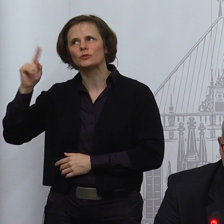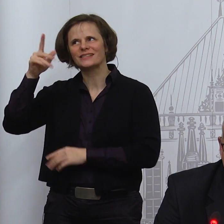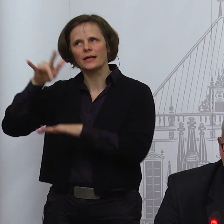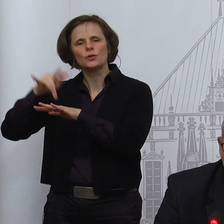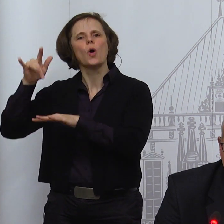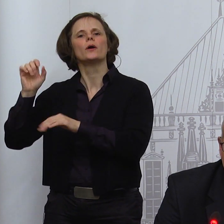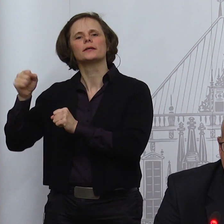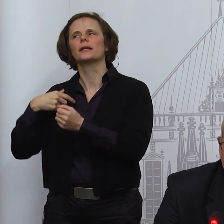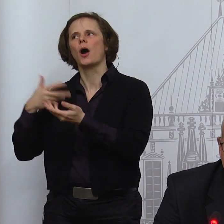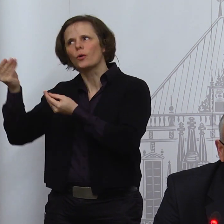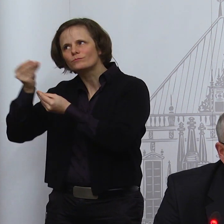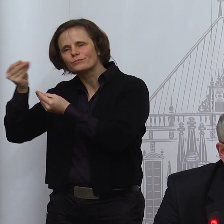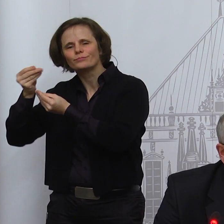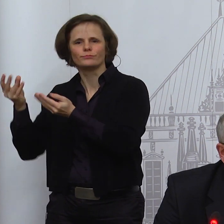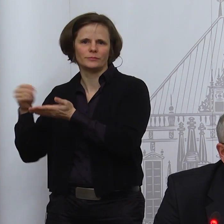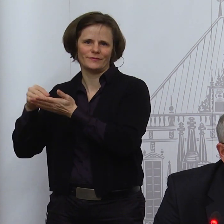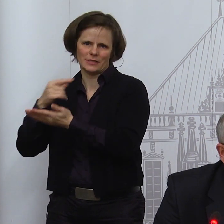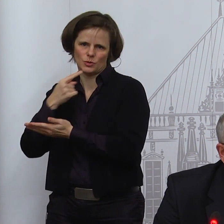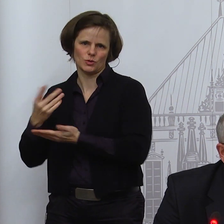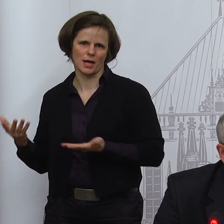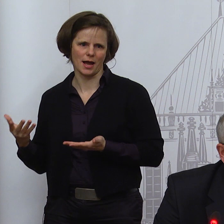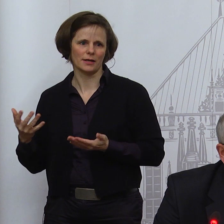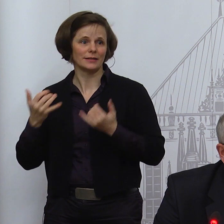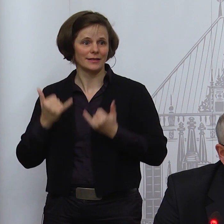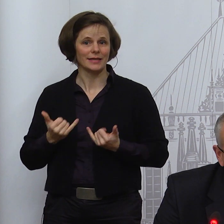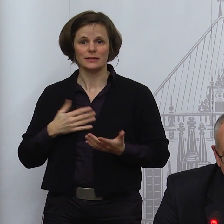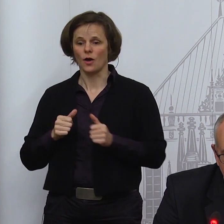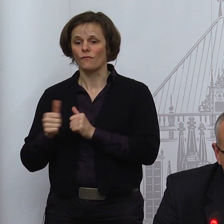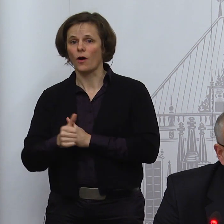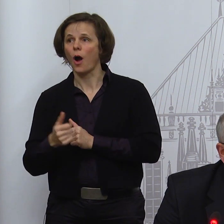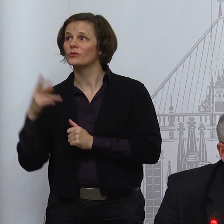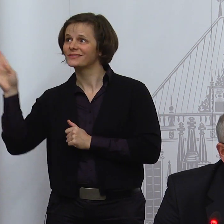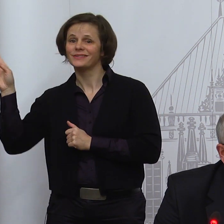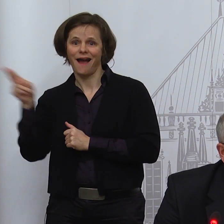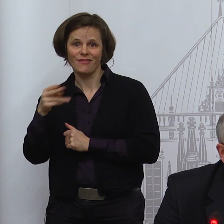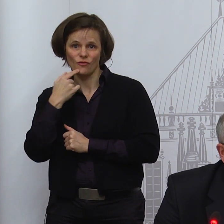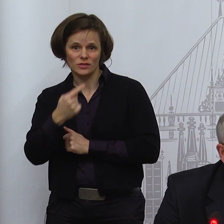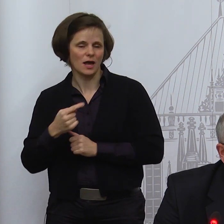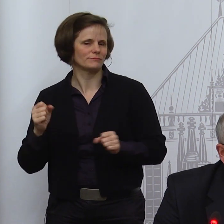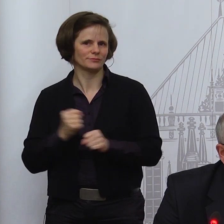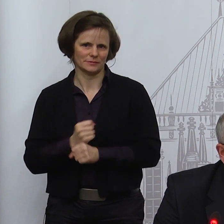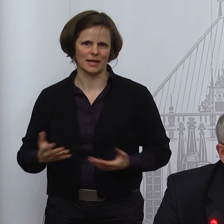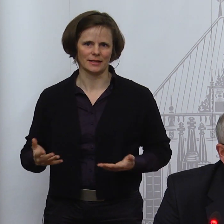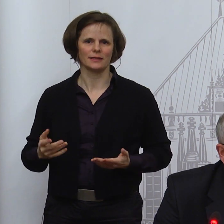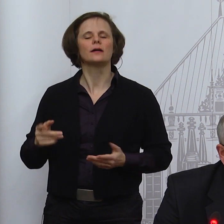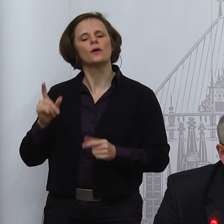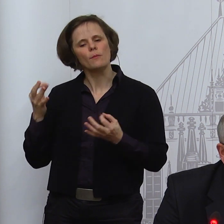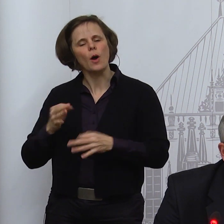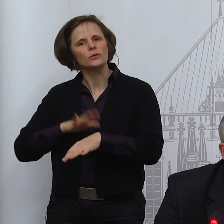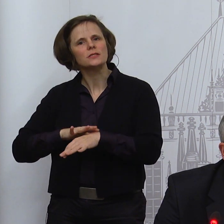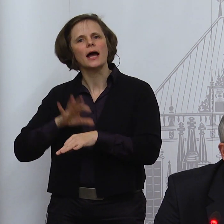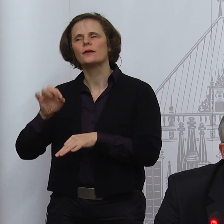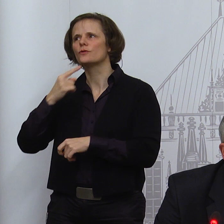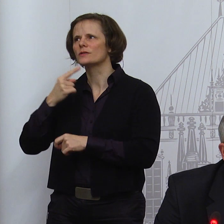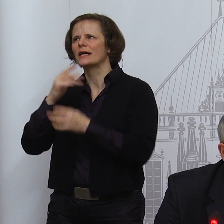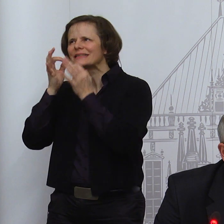oder das entscheidende Wort und dass man sich dann jetzt nochmal die Zeit nimmt und sagt, wie werden wir das umsetzen und wo